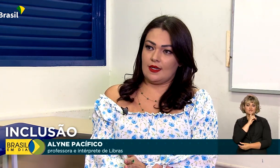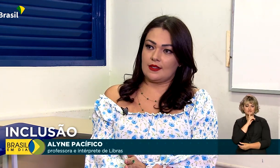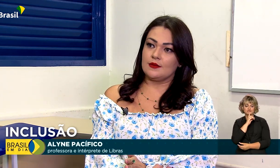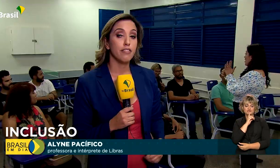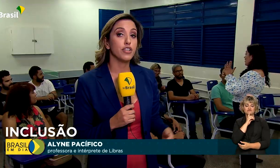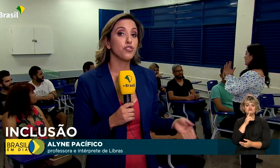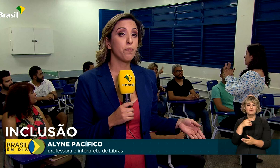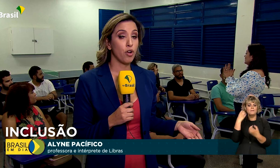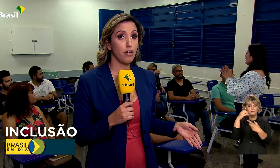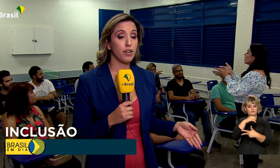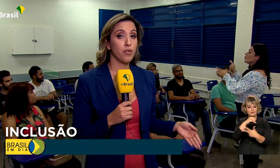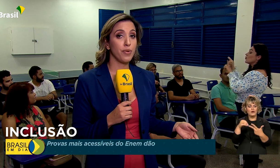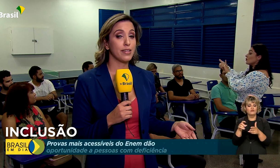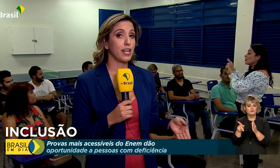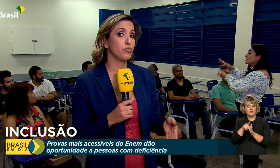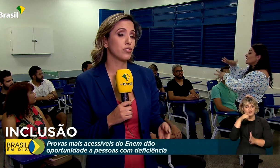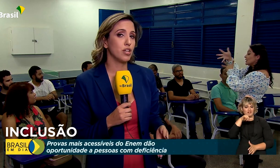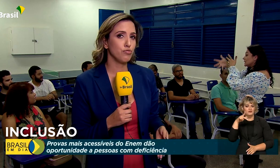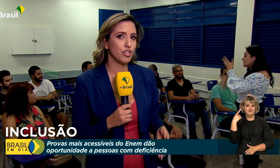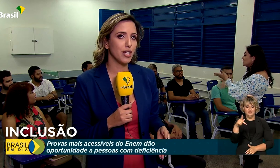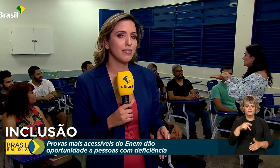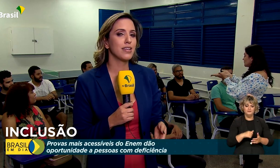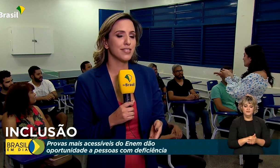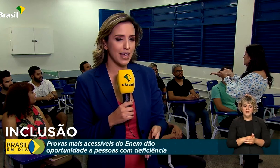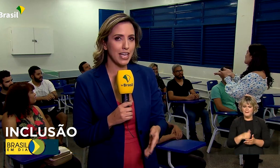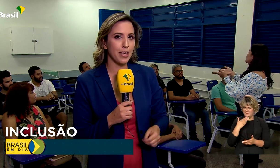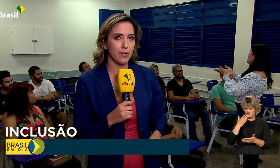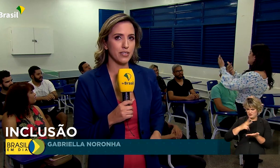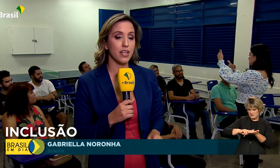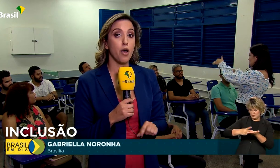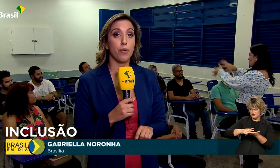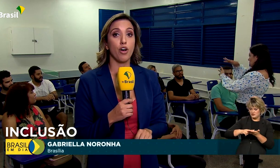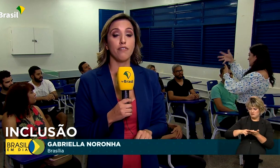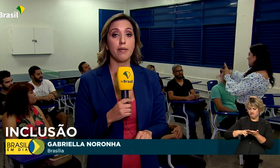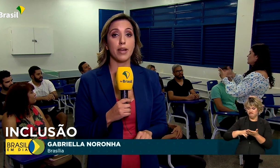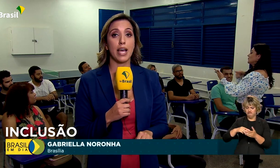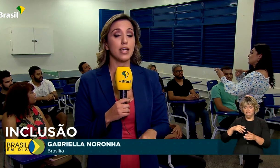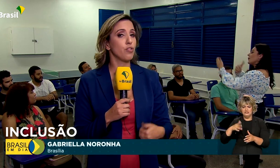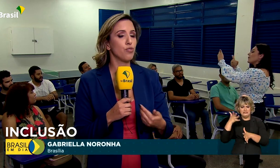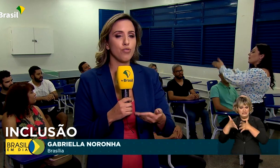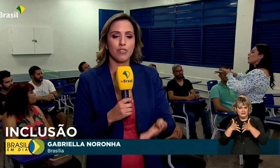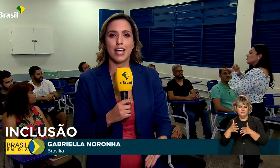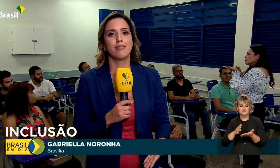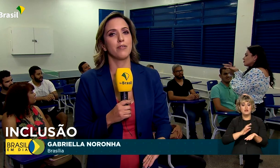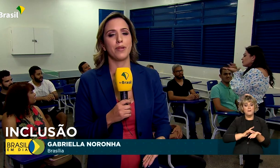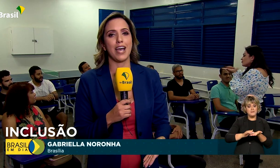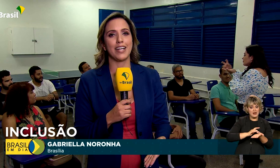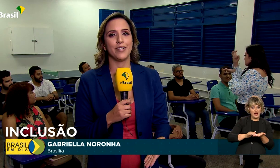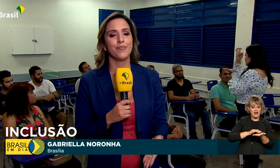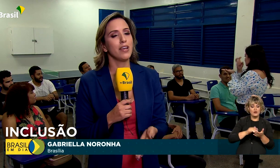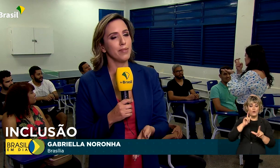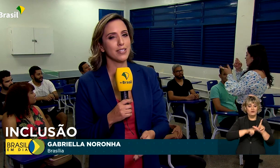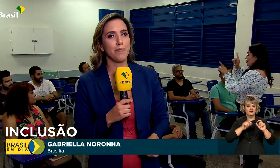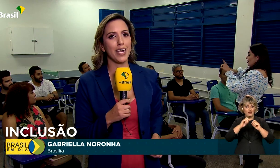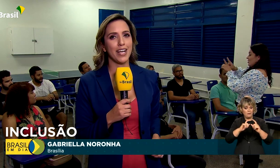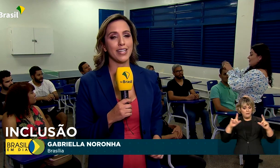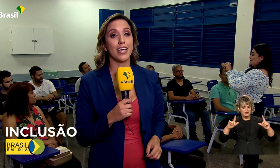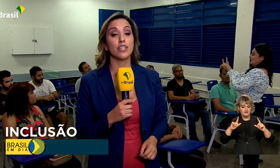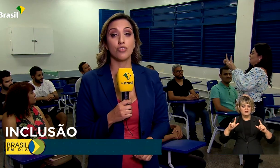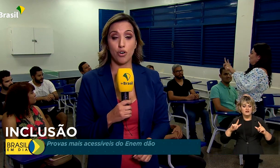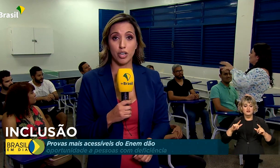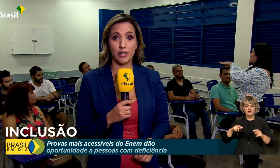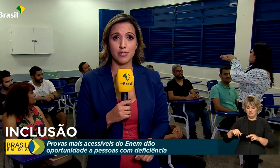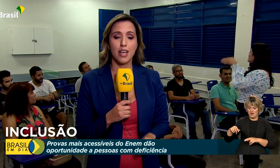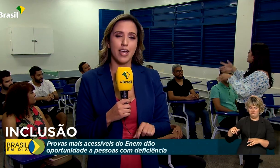língua dele. Videoprova com a tradução de itens em libras, prova em braile ou com letra ampliada, mesa para